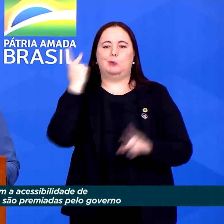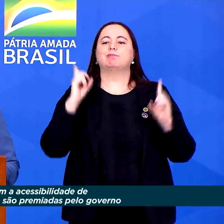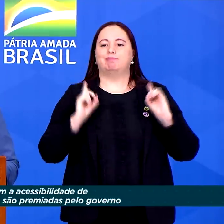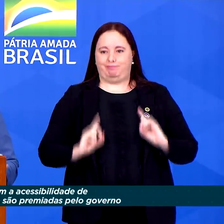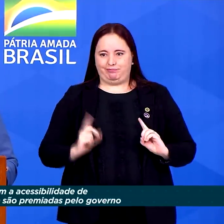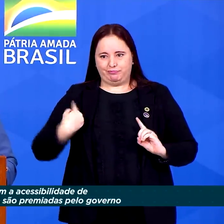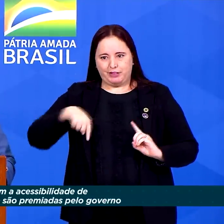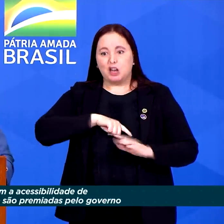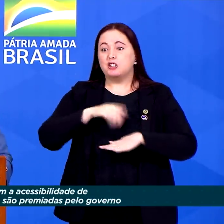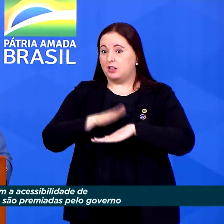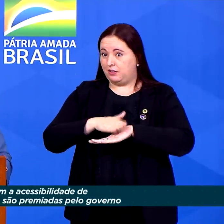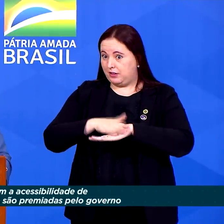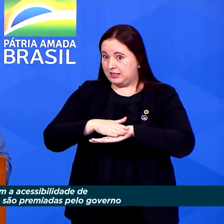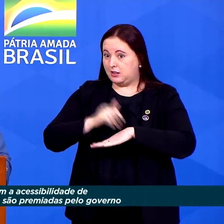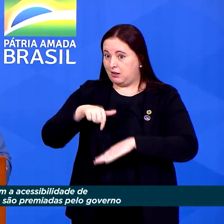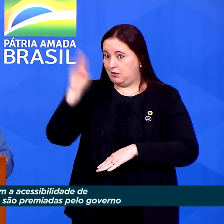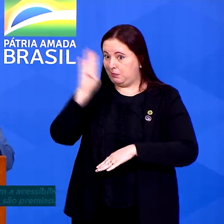das pessoas com deficiência no Brasil.